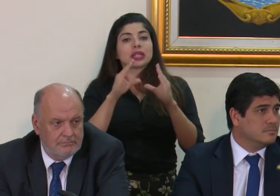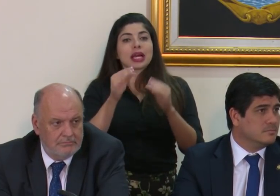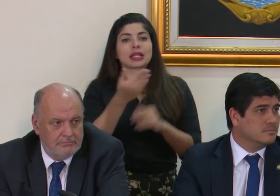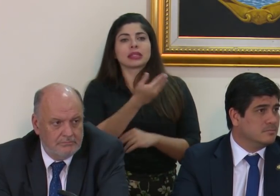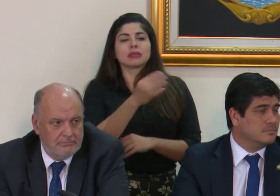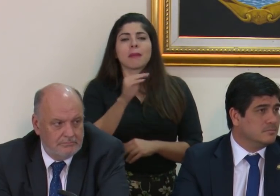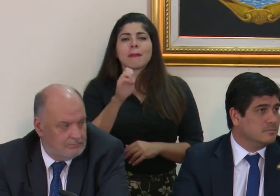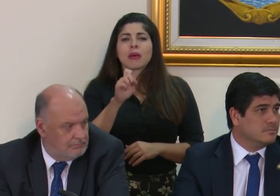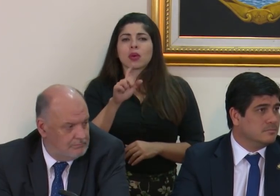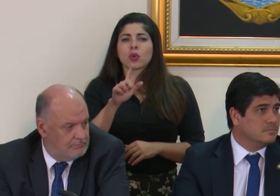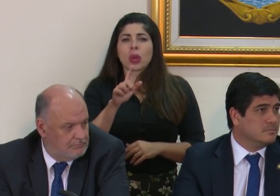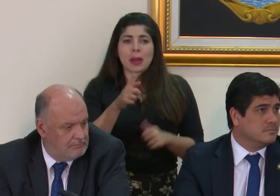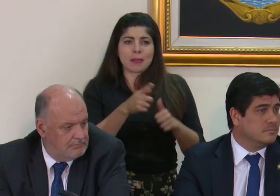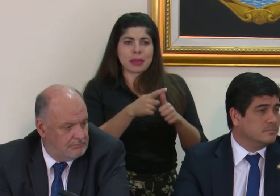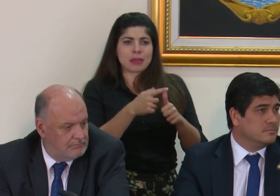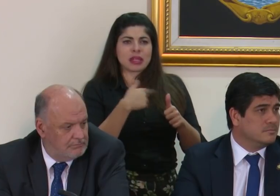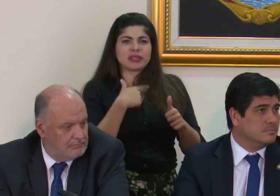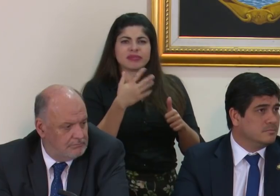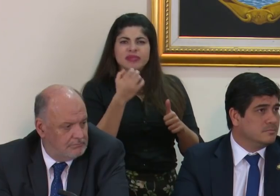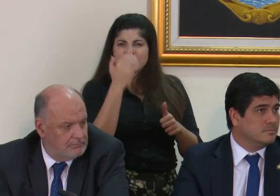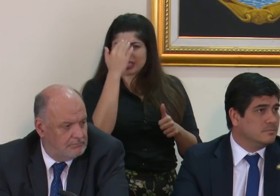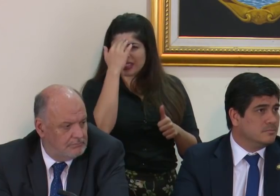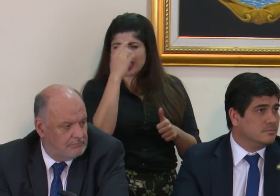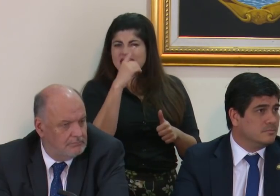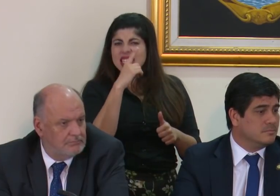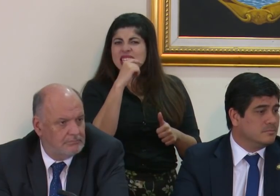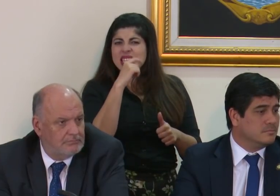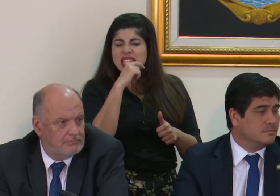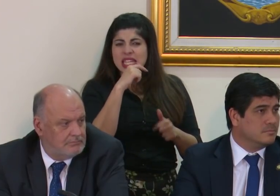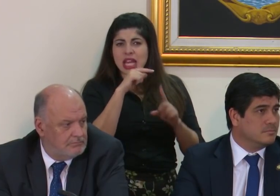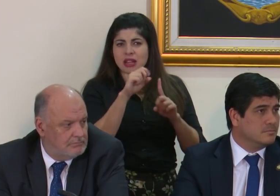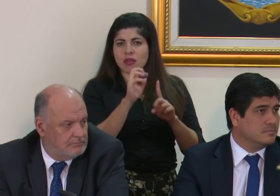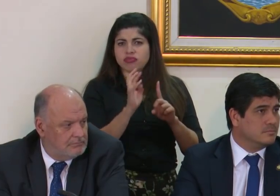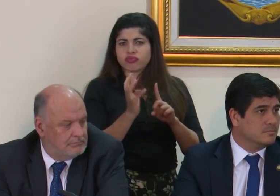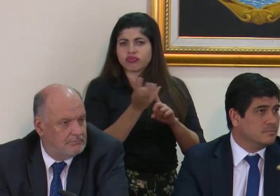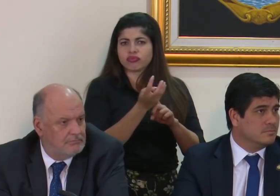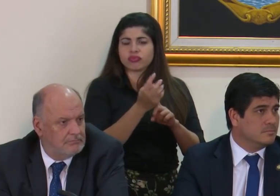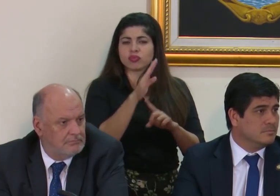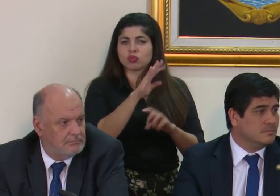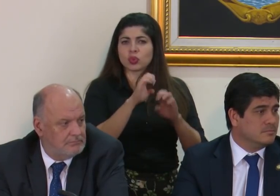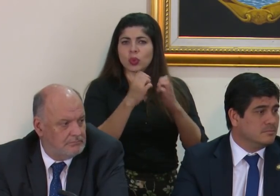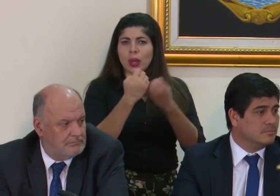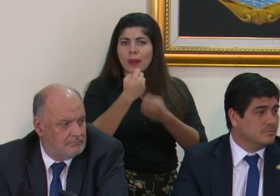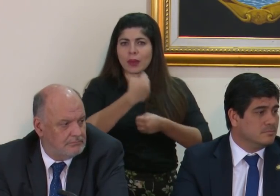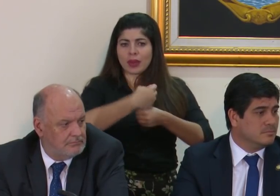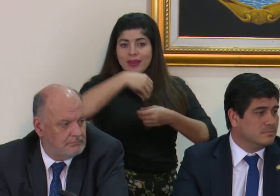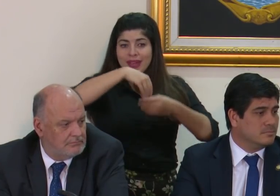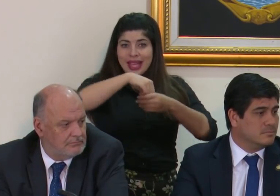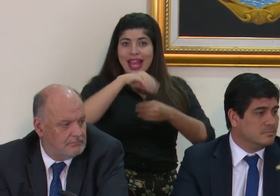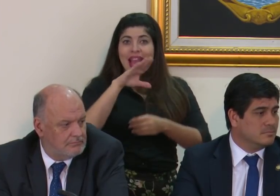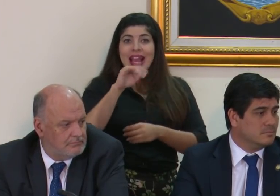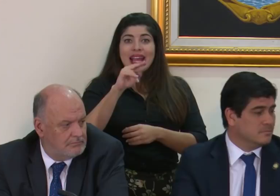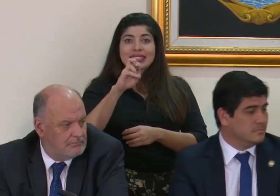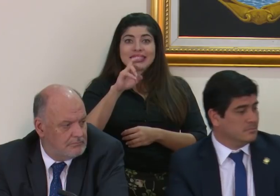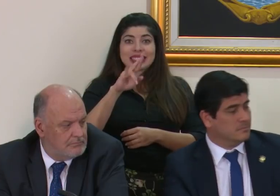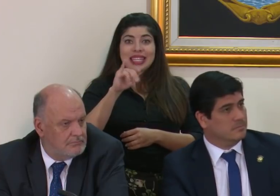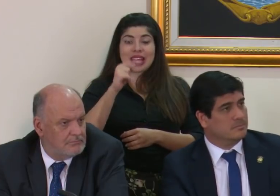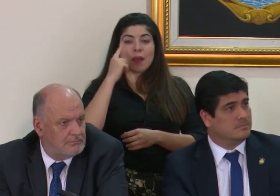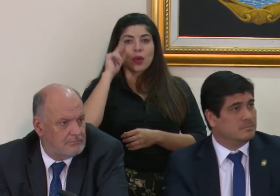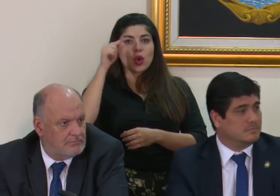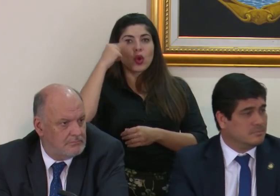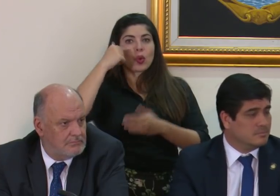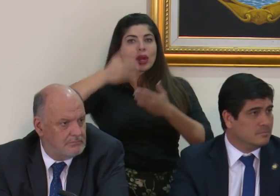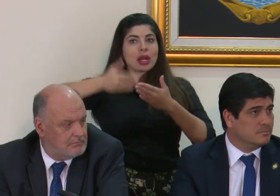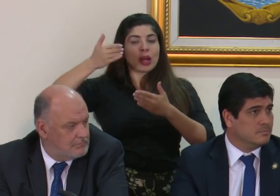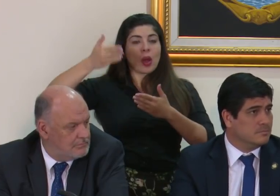en realidad, uno quería saber de quién se va a rodear, cuál va a ser un poco la dinámica que va a mantener en Cancillería, puesto que en los últimos dos gobiernos